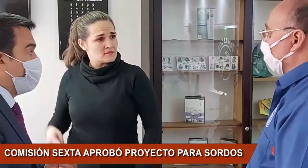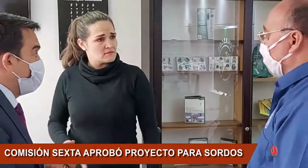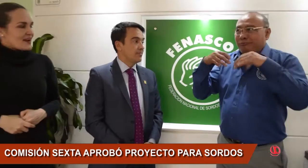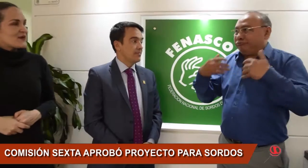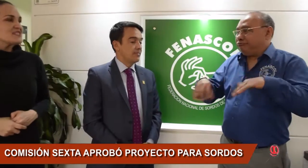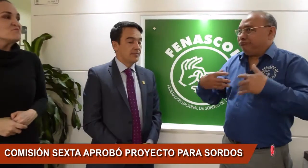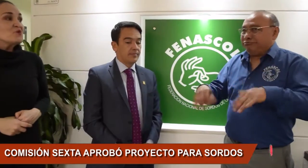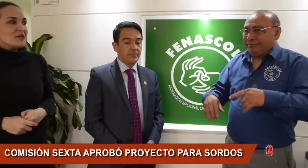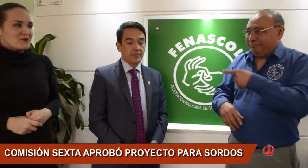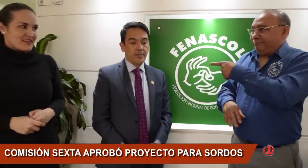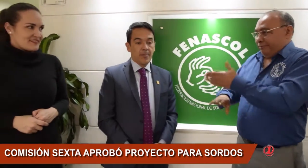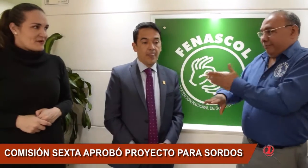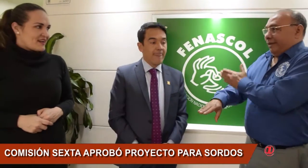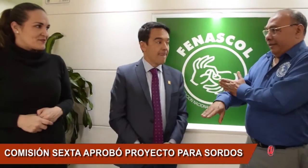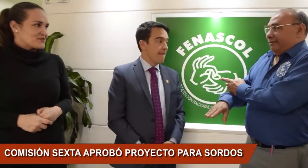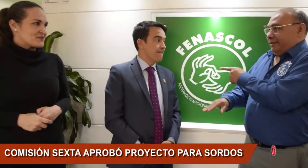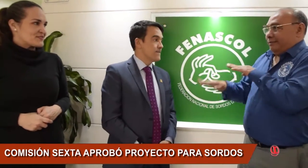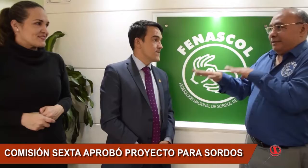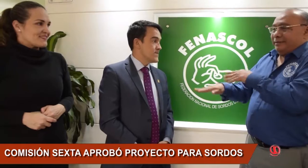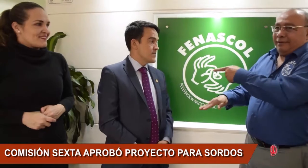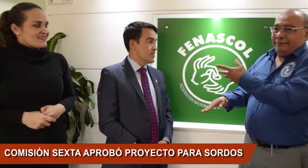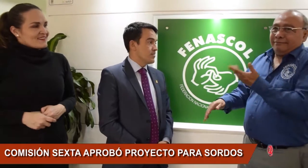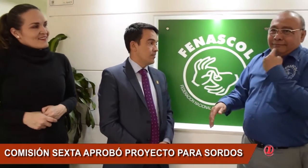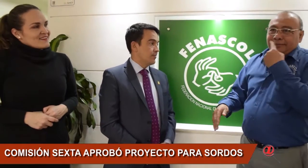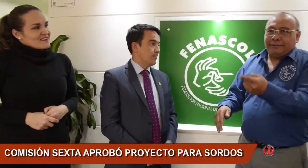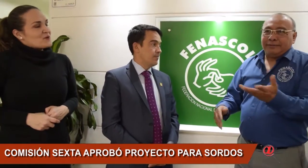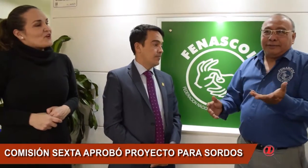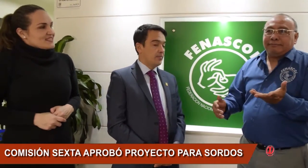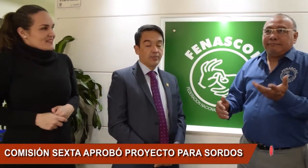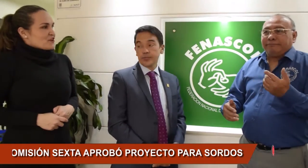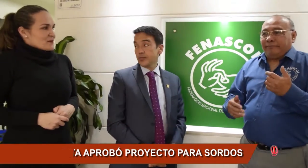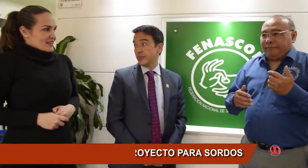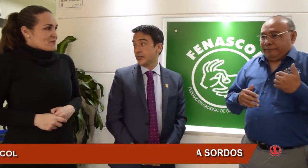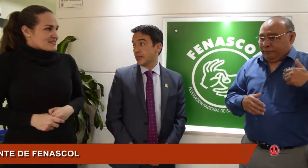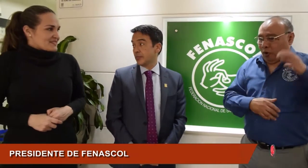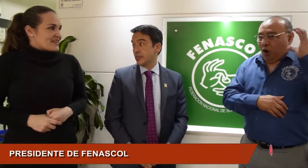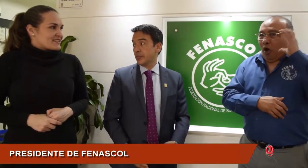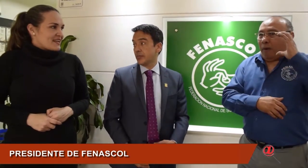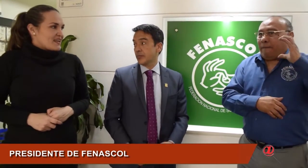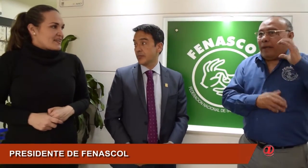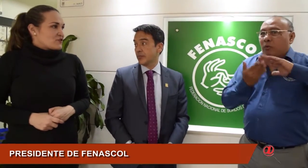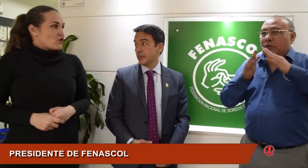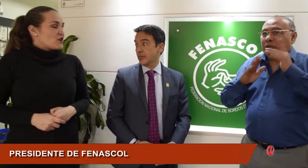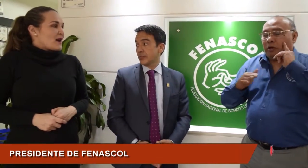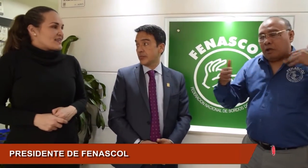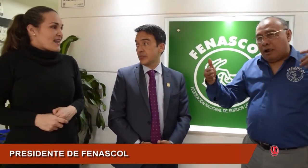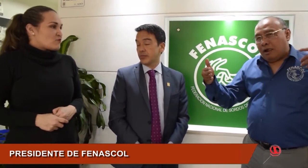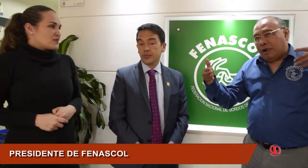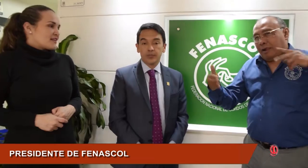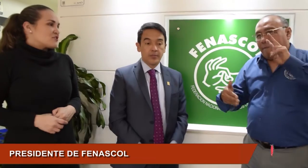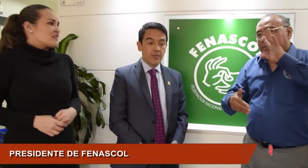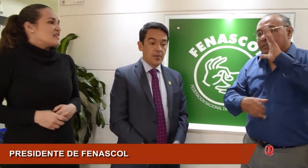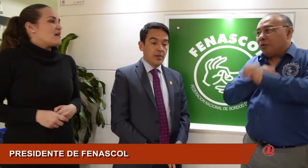población. Claro que es muy importante para nosotros. Como lo decía anteriormente el representante, en todo el